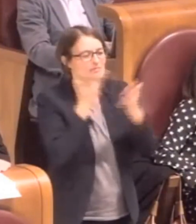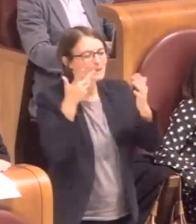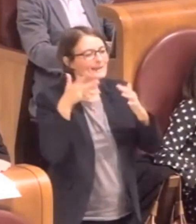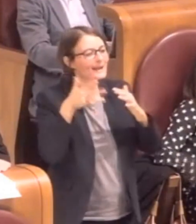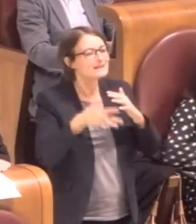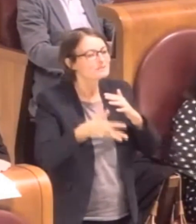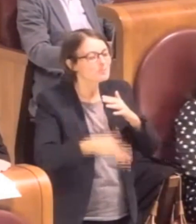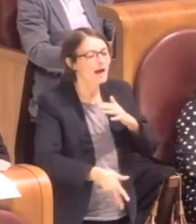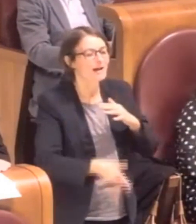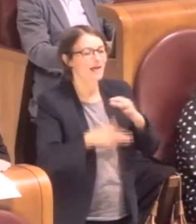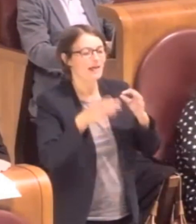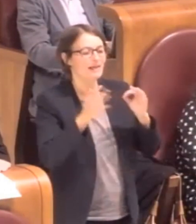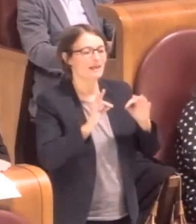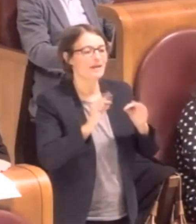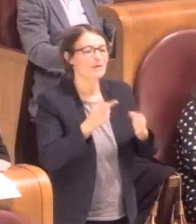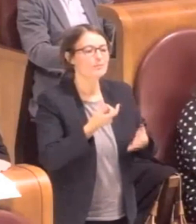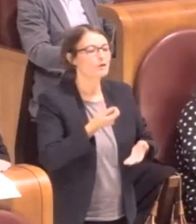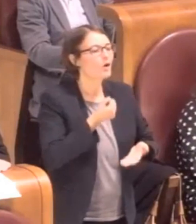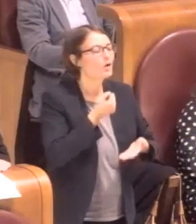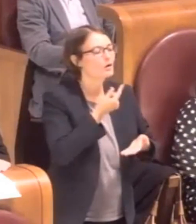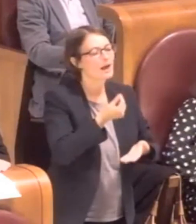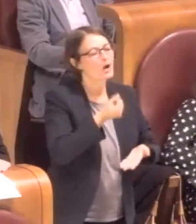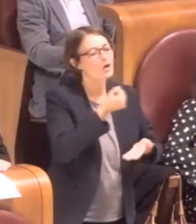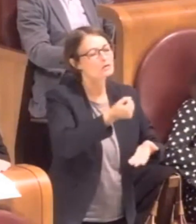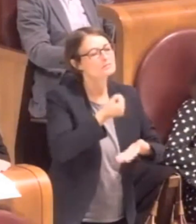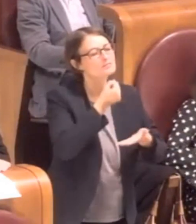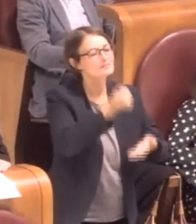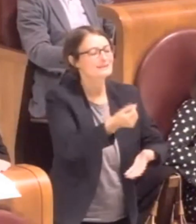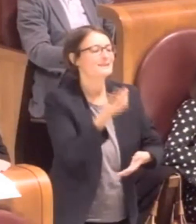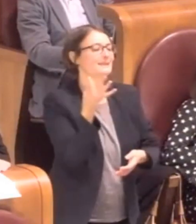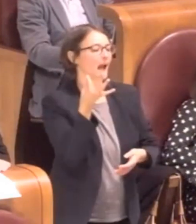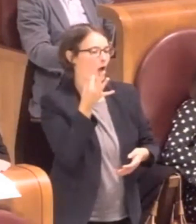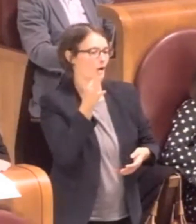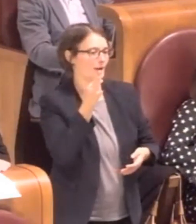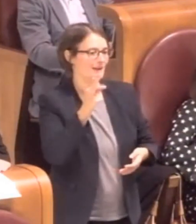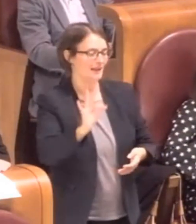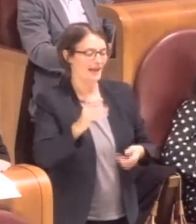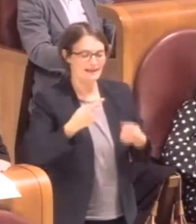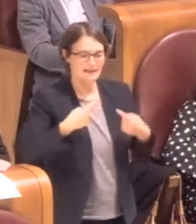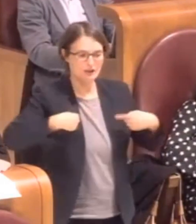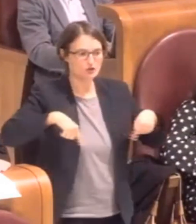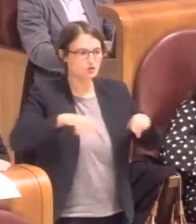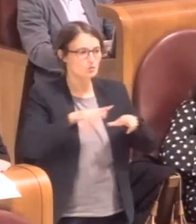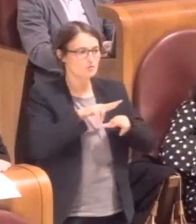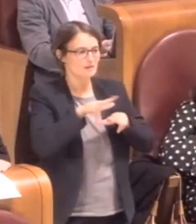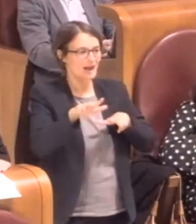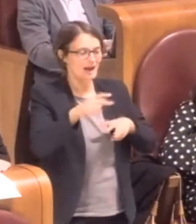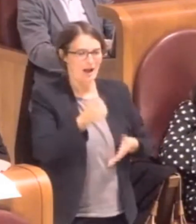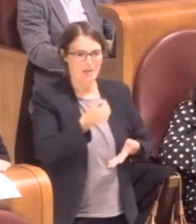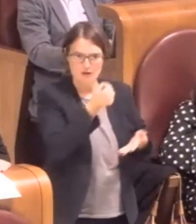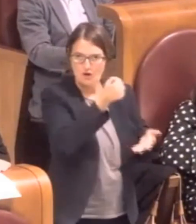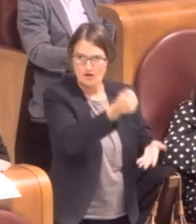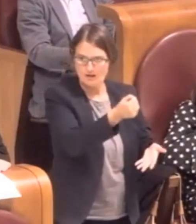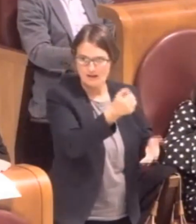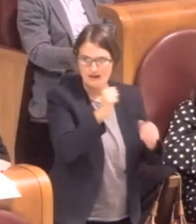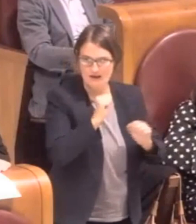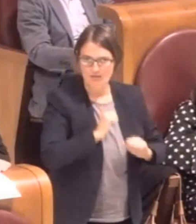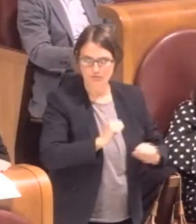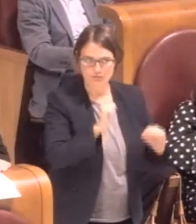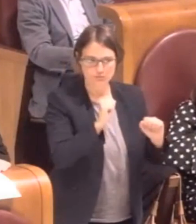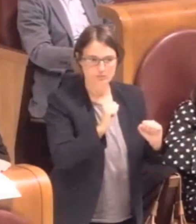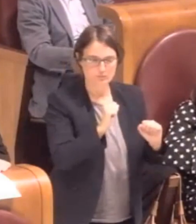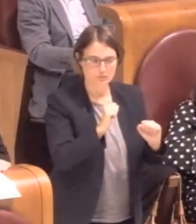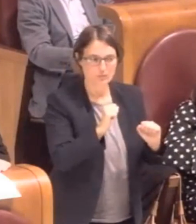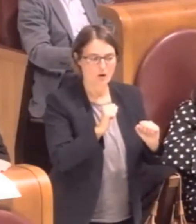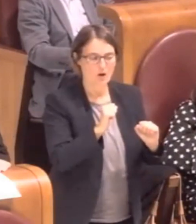contributi straordinari da parte dell'aggiunta capitolina prevedendo anche la preventiva